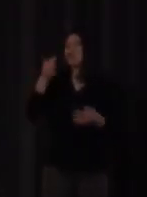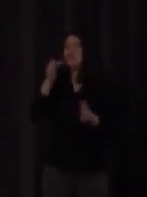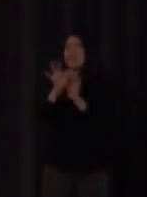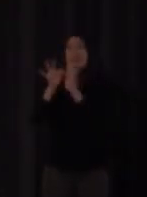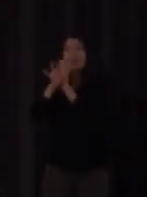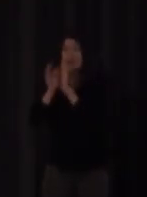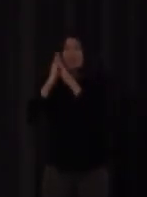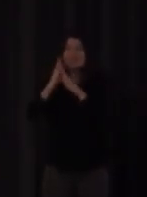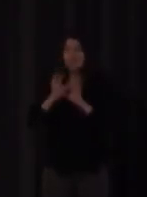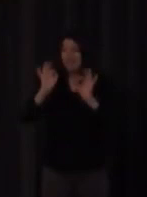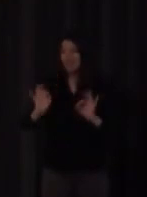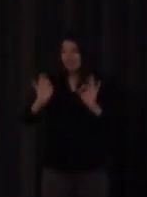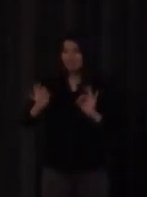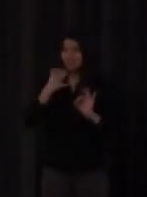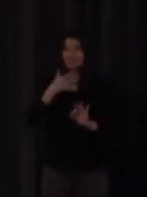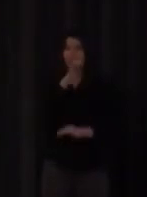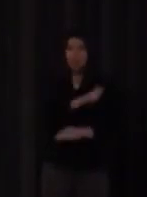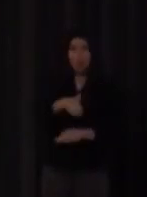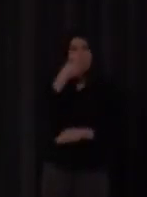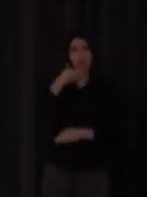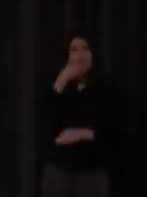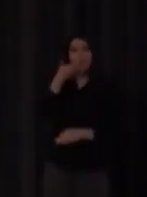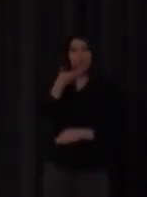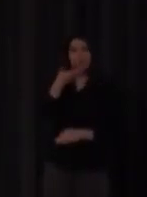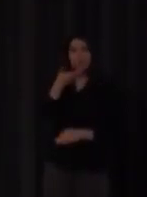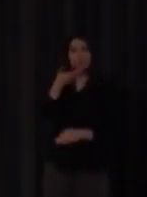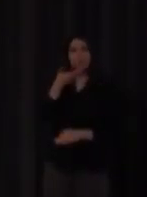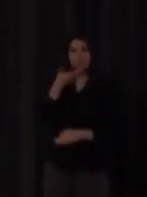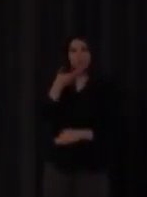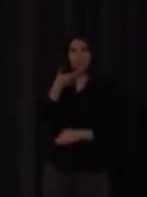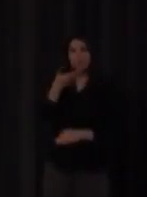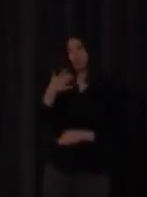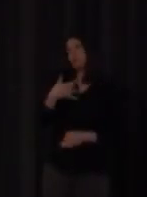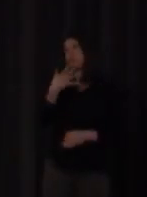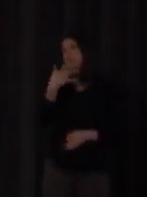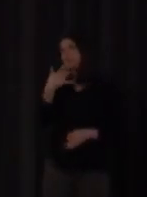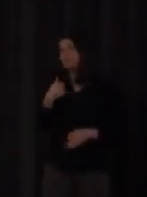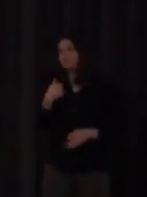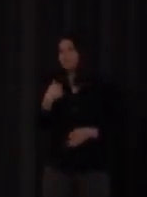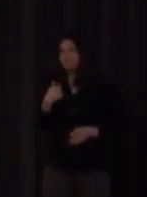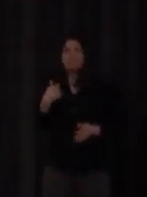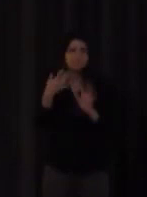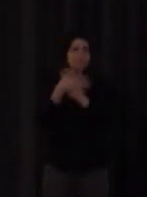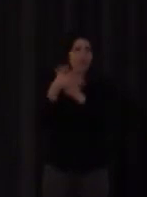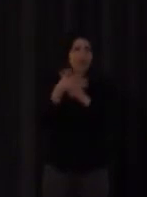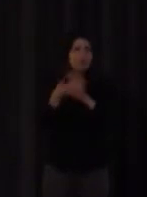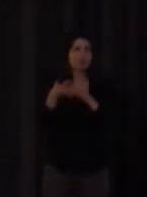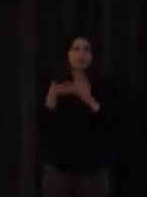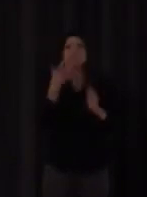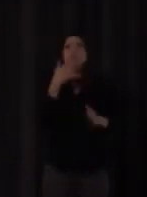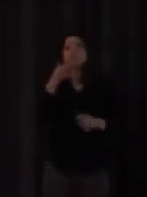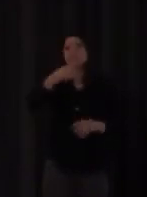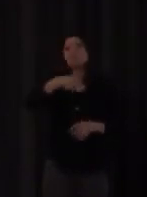repetido tantas veces pero pues me cuesta más elegir si tengo si les estuviera hablando a ustedes en francés